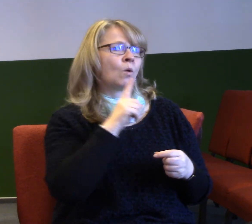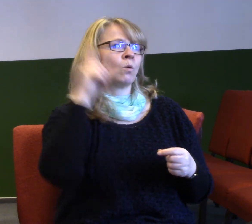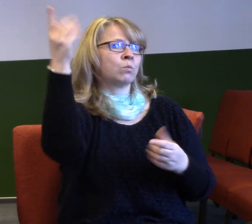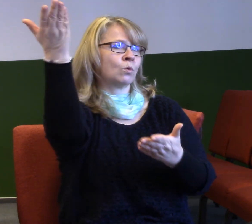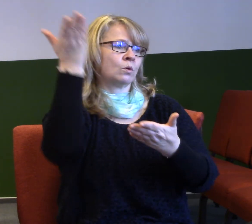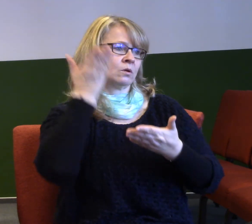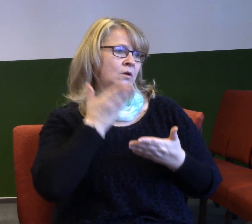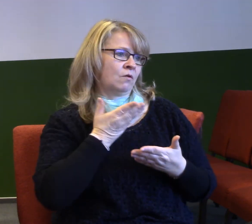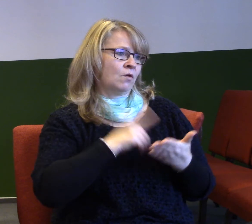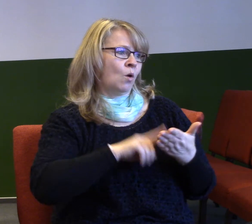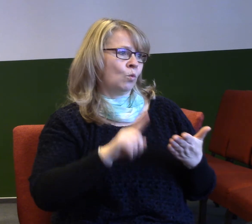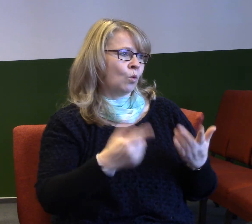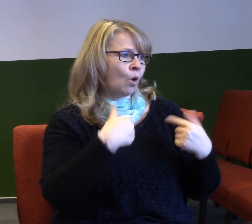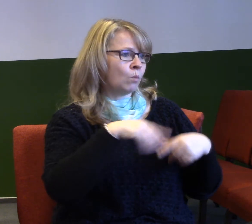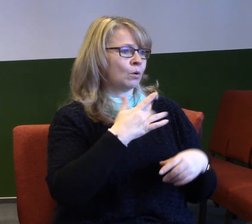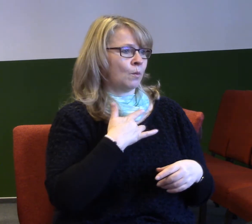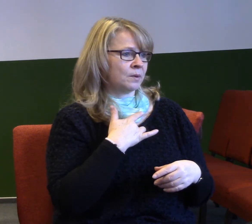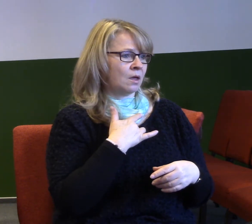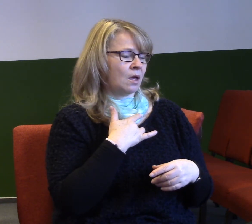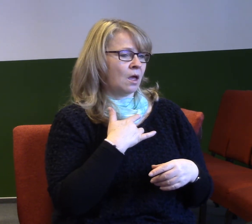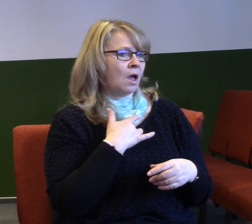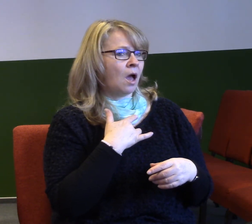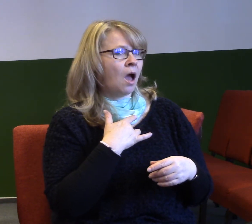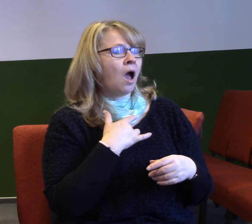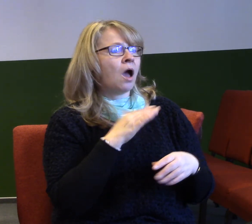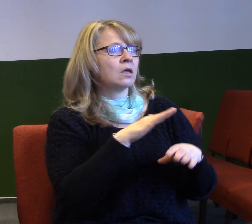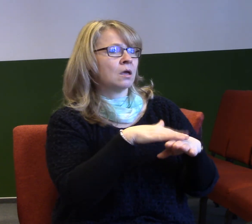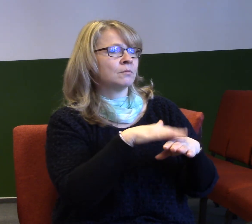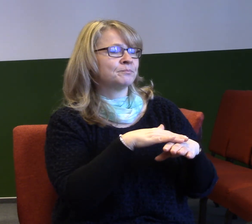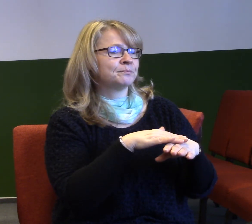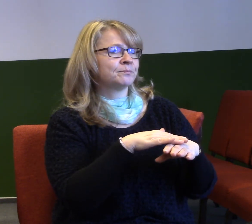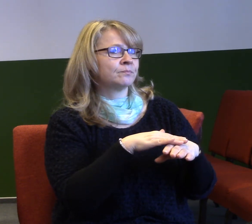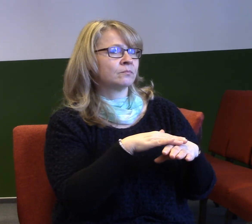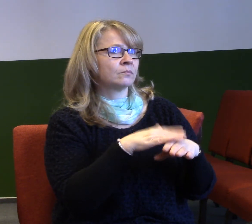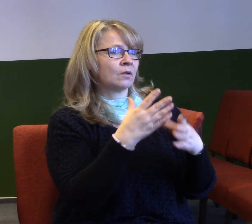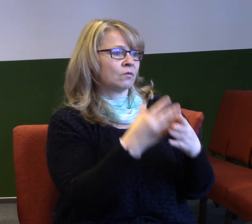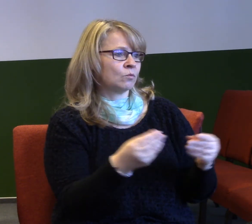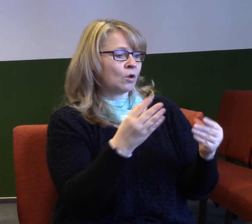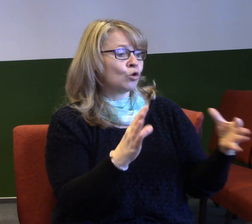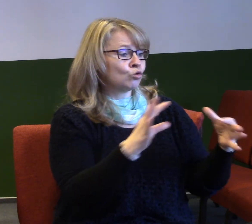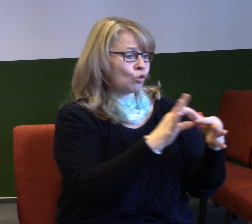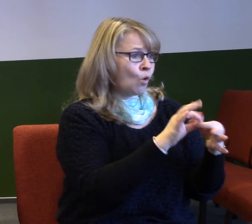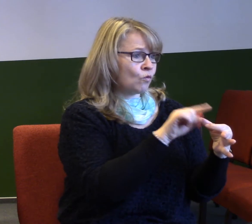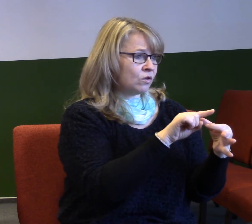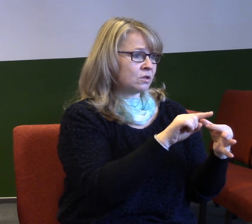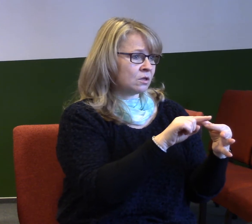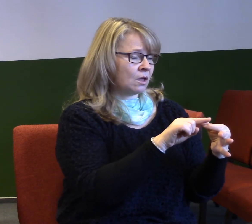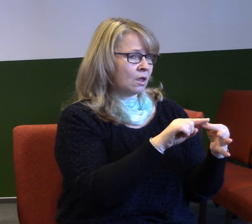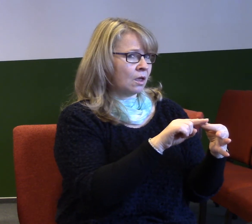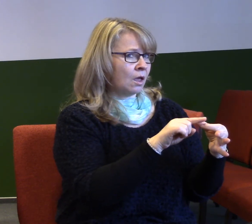bych chtěl dneska trošku se dotknout jedné věci, která s tímhle tím vším souvisí. Že jestli jste to dobře poslouchali, tak